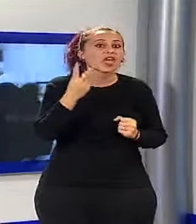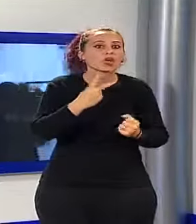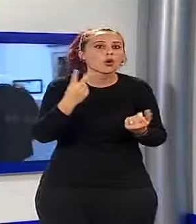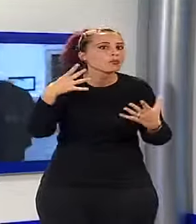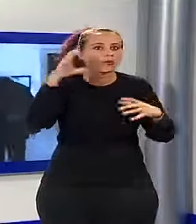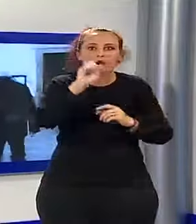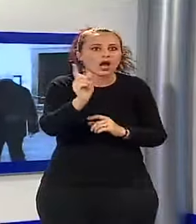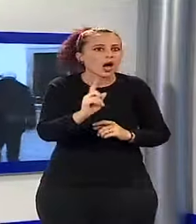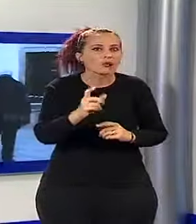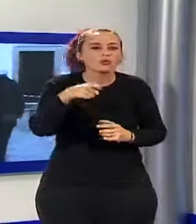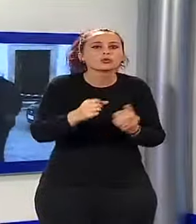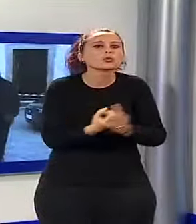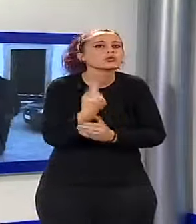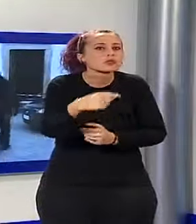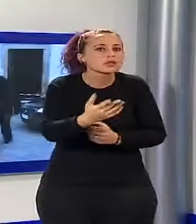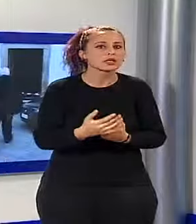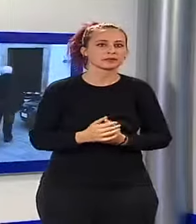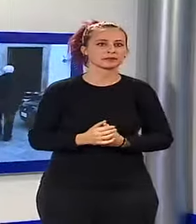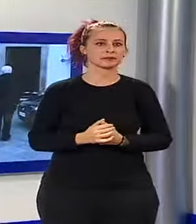sul posto poco dopo il fatto.